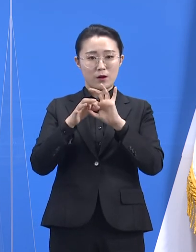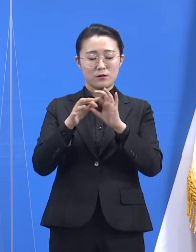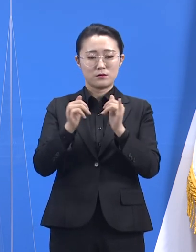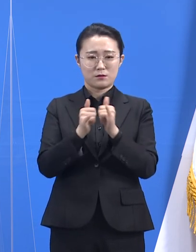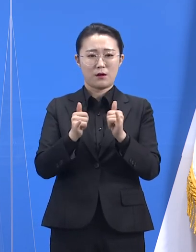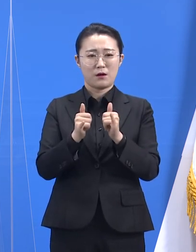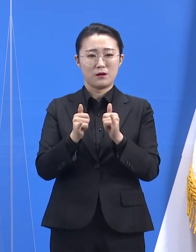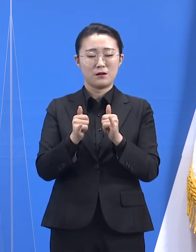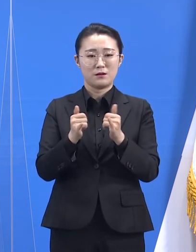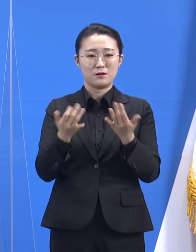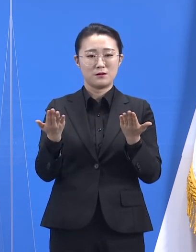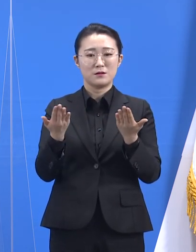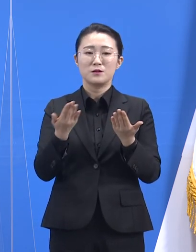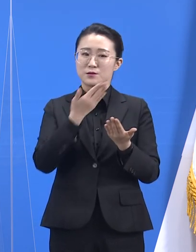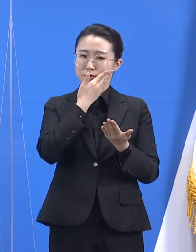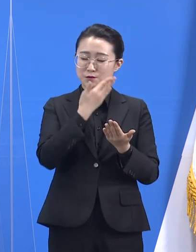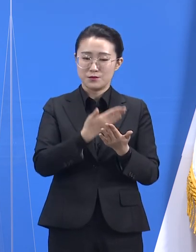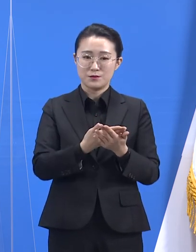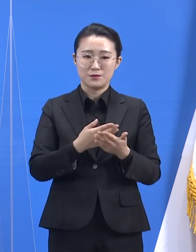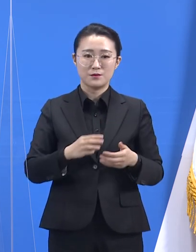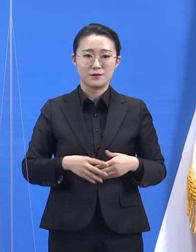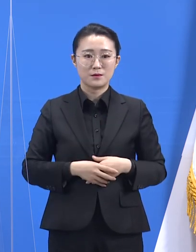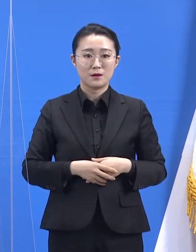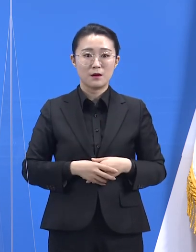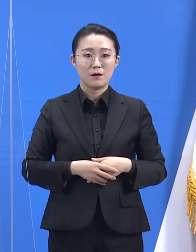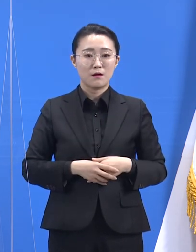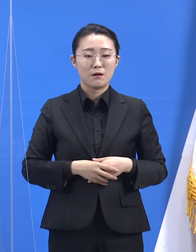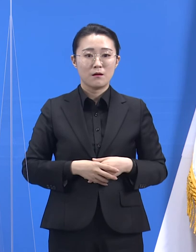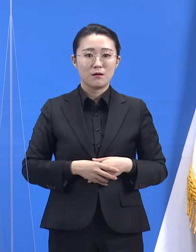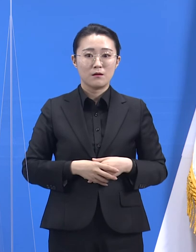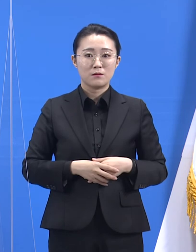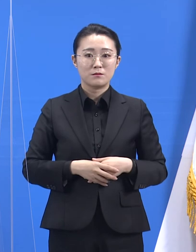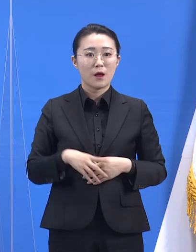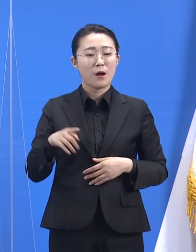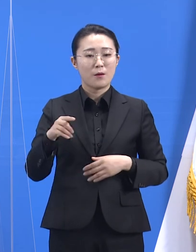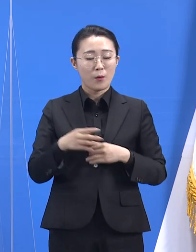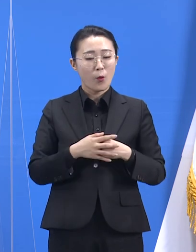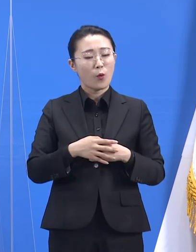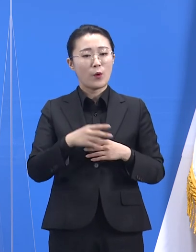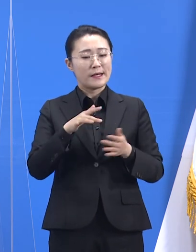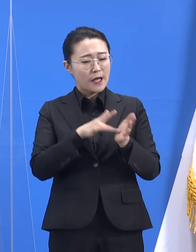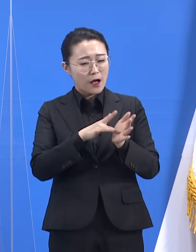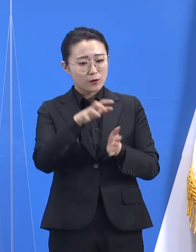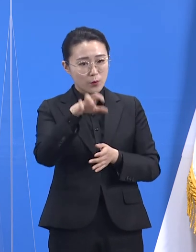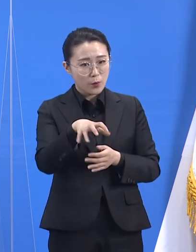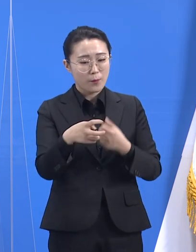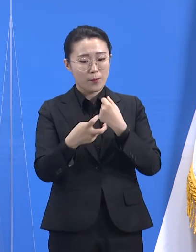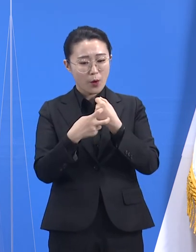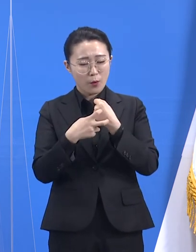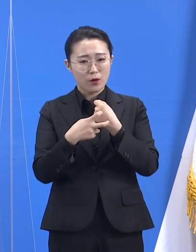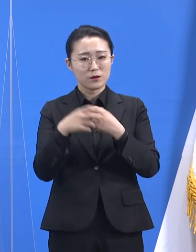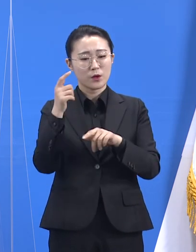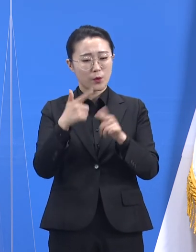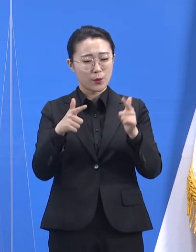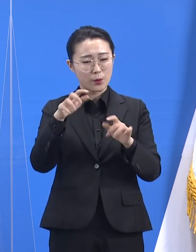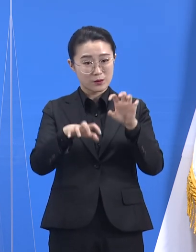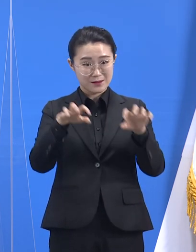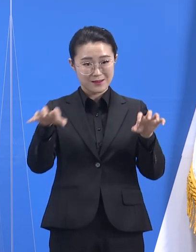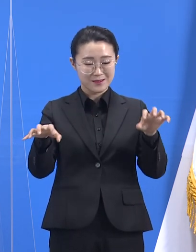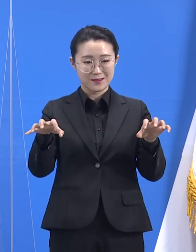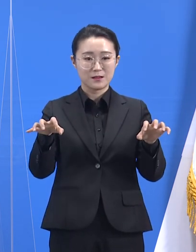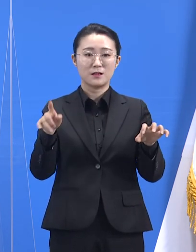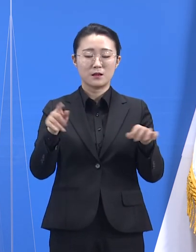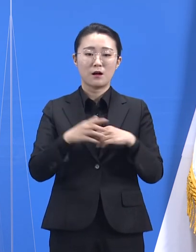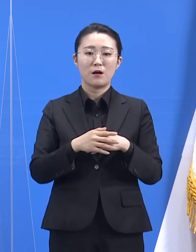증상이 있는 도민들께서 무심코 방문할 확률이 높은 곳입니다. 성실한 안내자 역할을 맡아주셔야